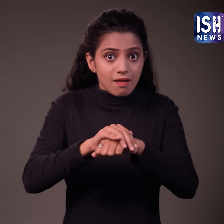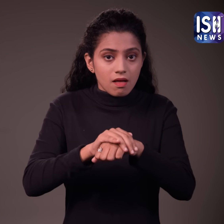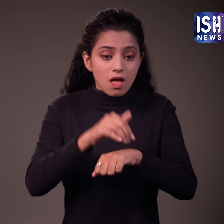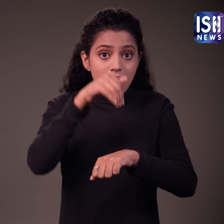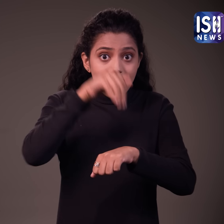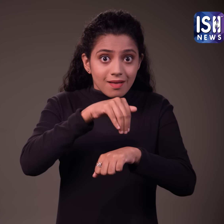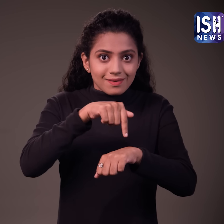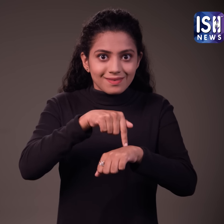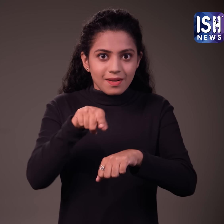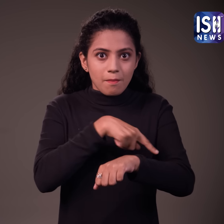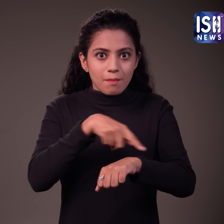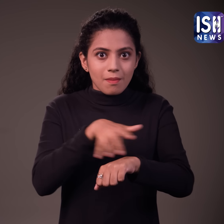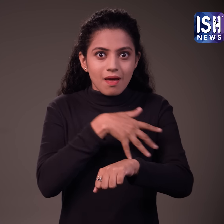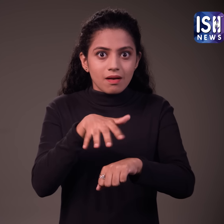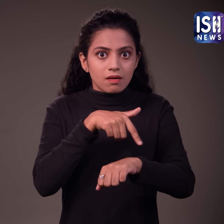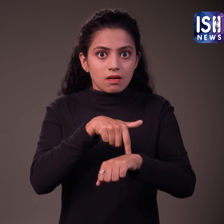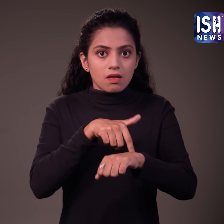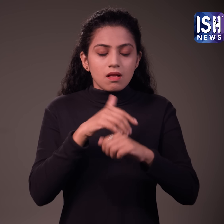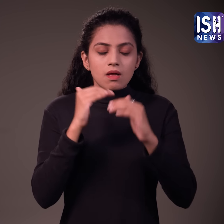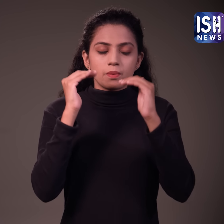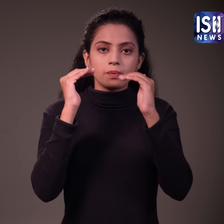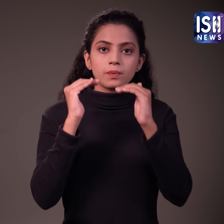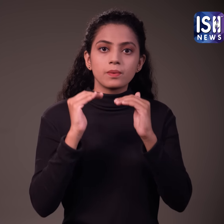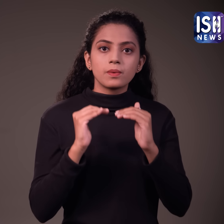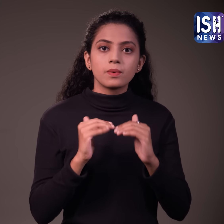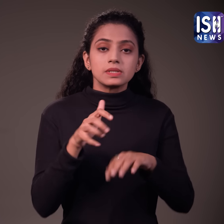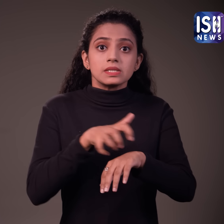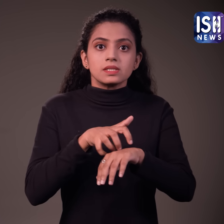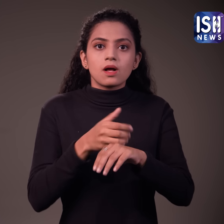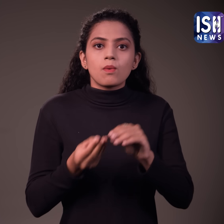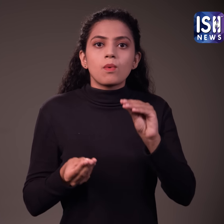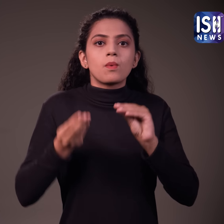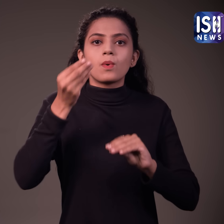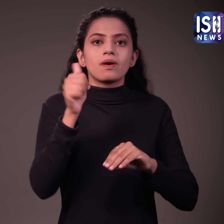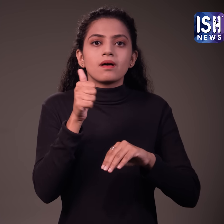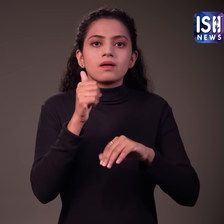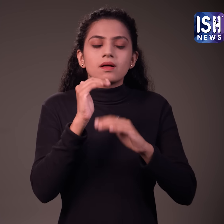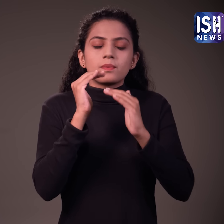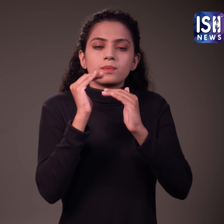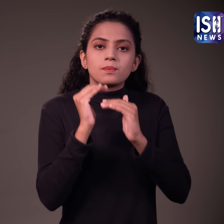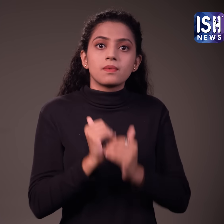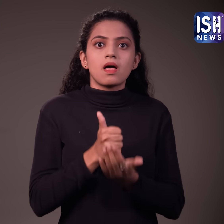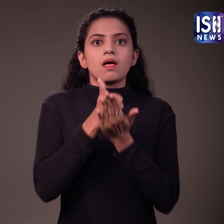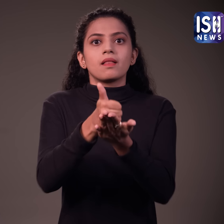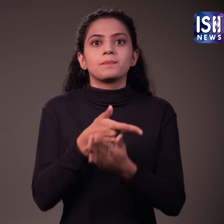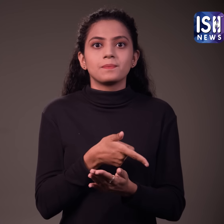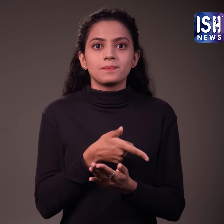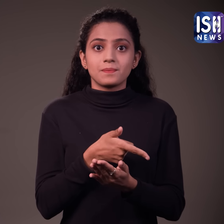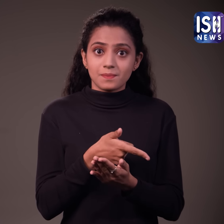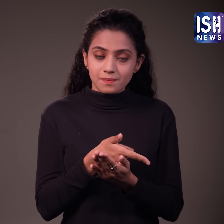सीमित करती है और खुजली को कम करती है इसलिए अपने राशिस के लिए कोल्ड कंप्रेस